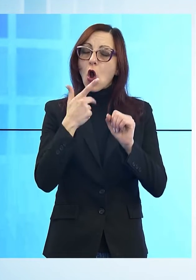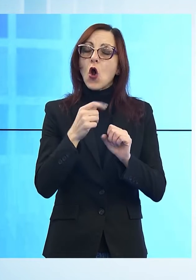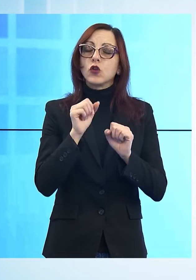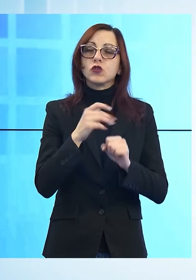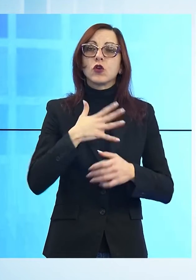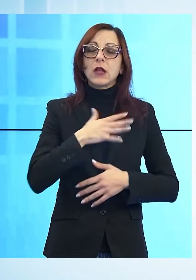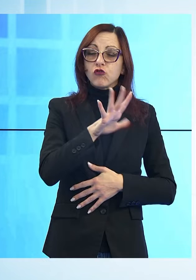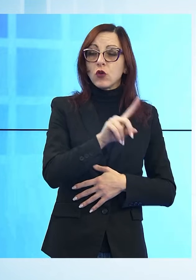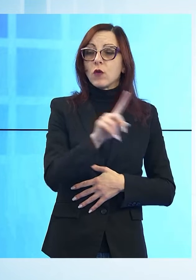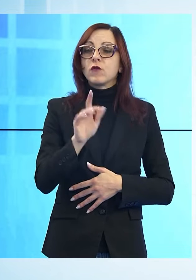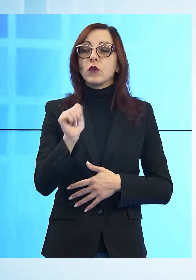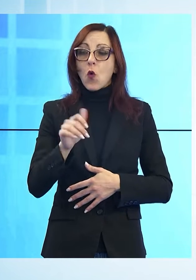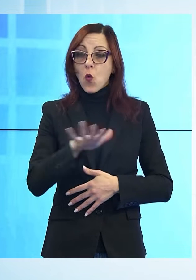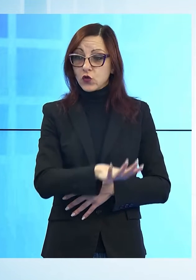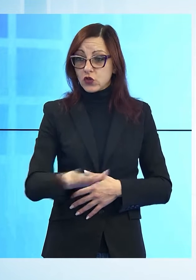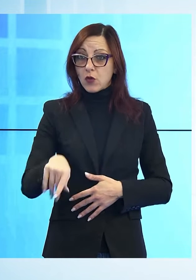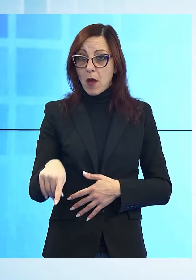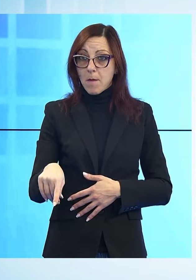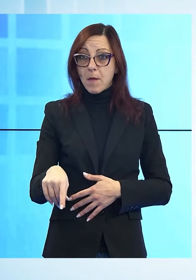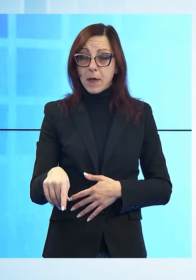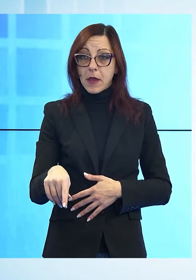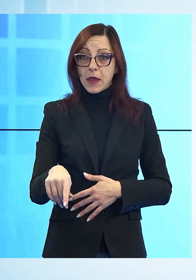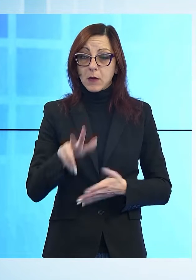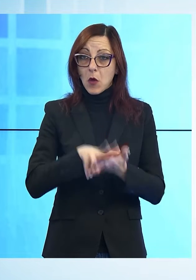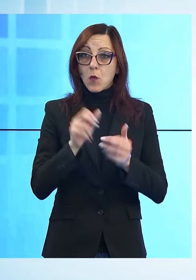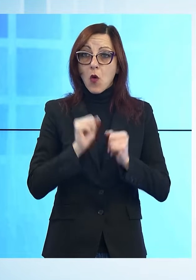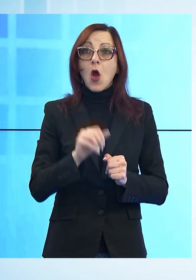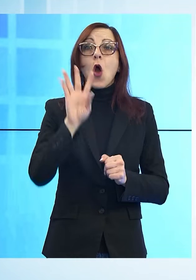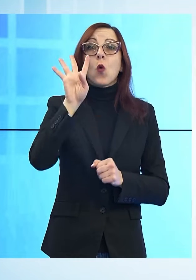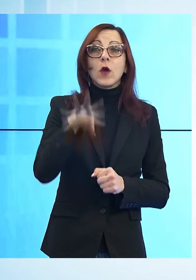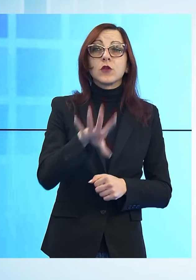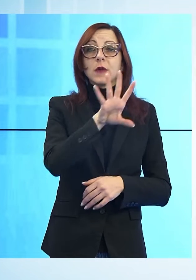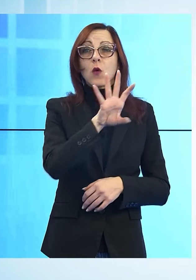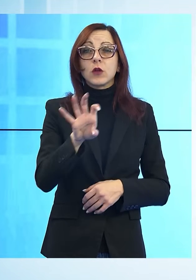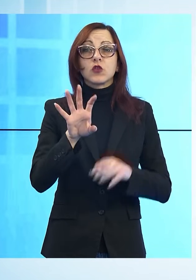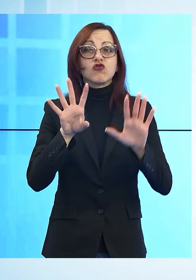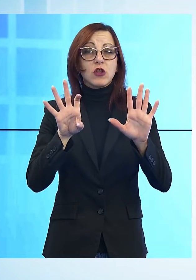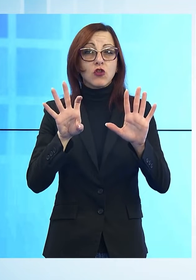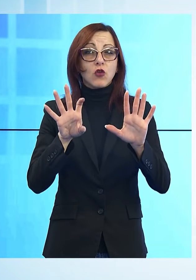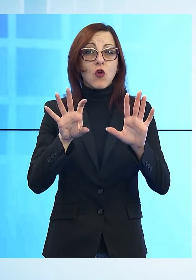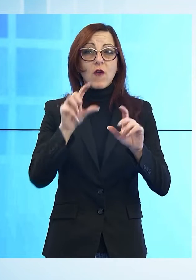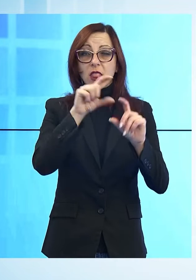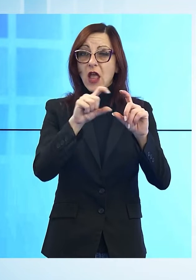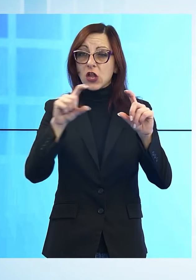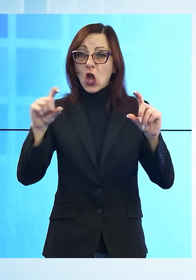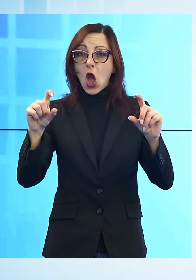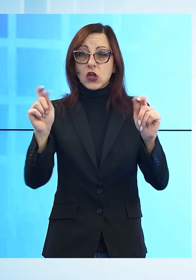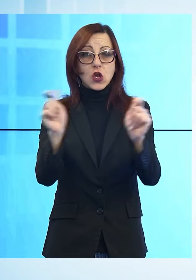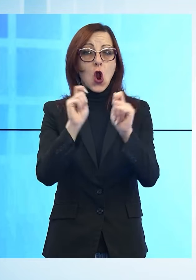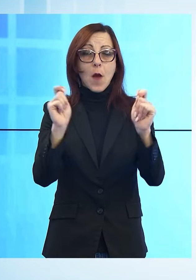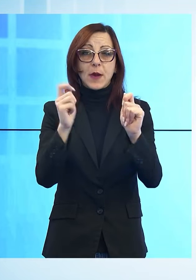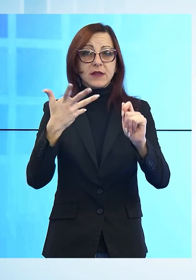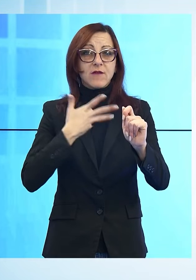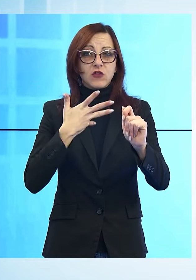anni di età. Sono 4.490 le dosi che sono state fornite complessivamente alla ASL